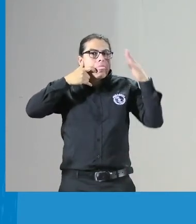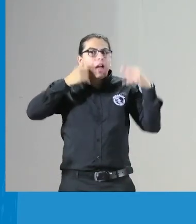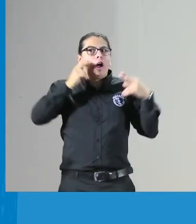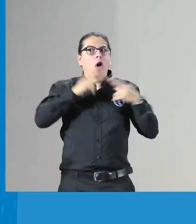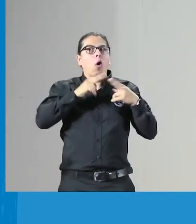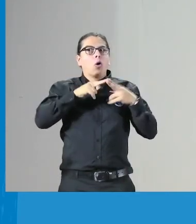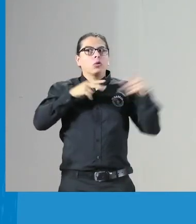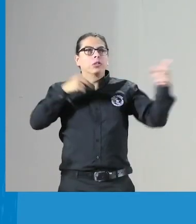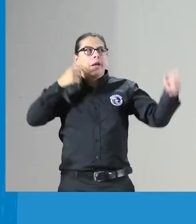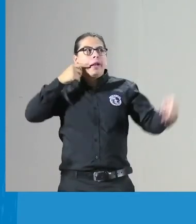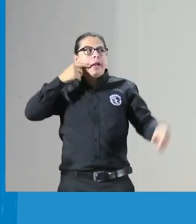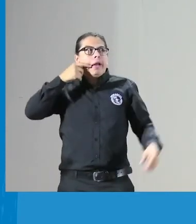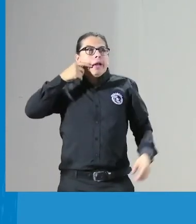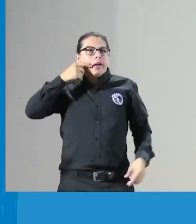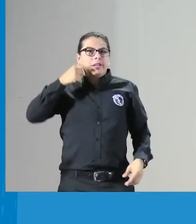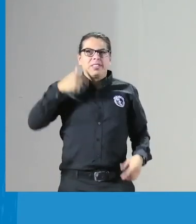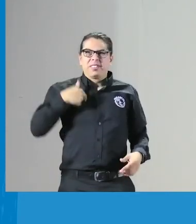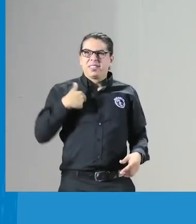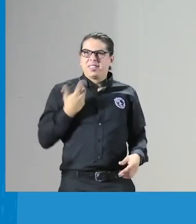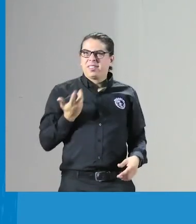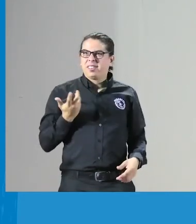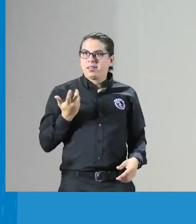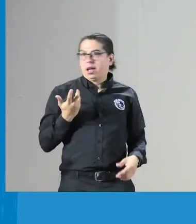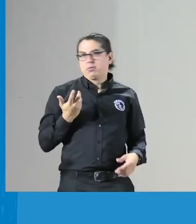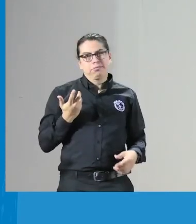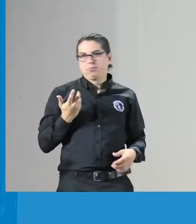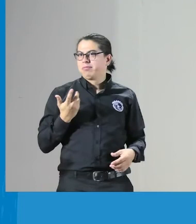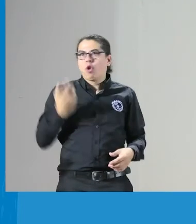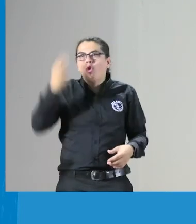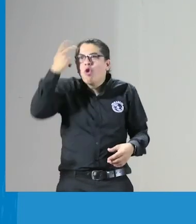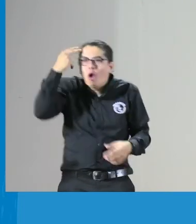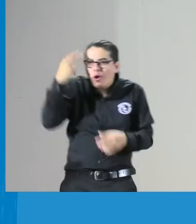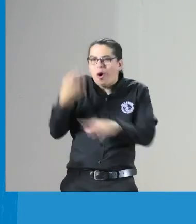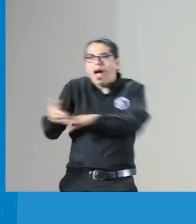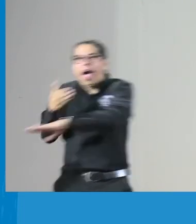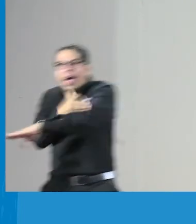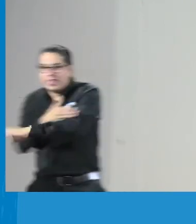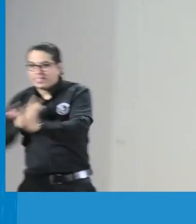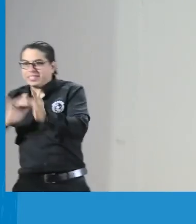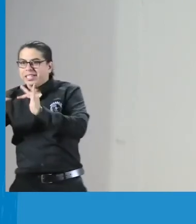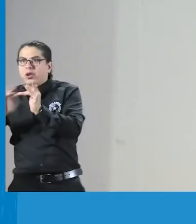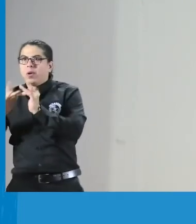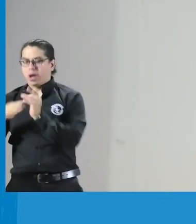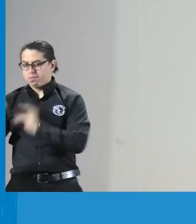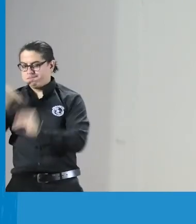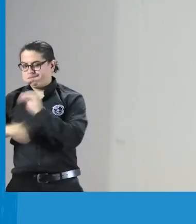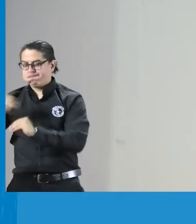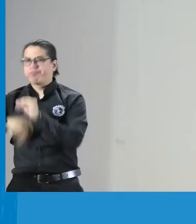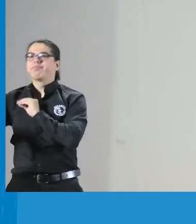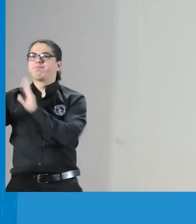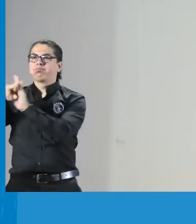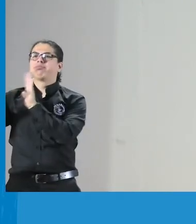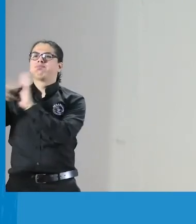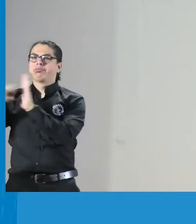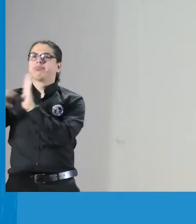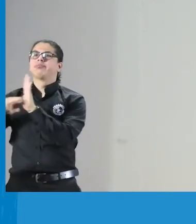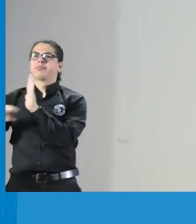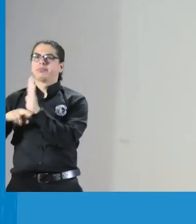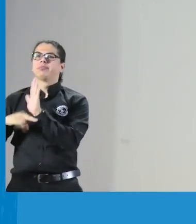y el doctor si no conoce la persona sorda lo mandaban a la deriva esa información